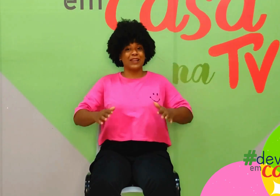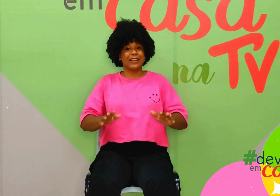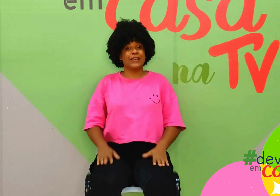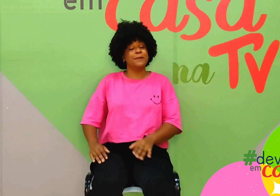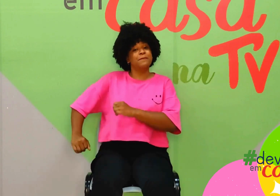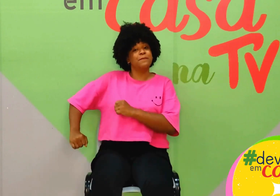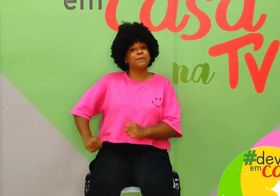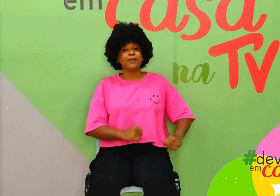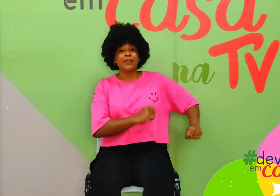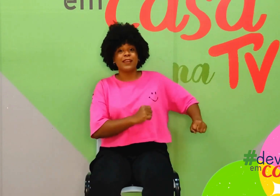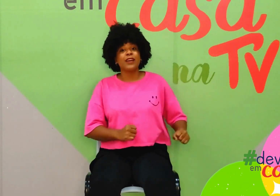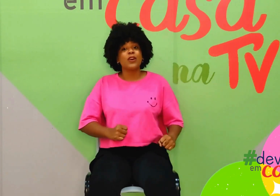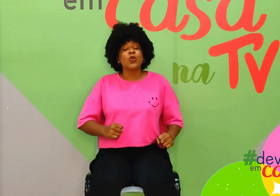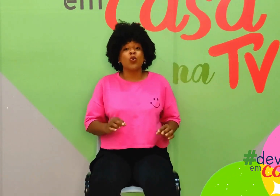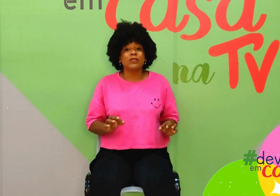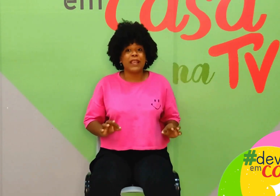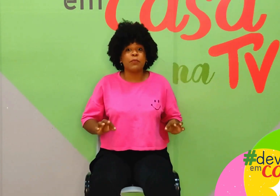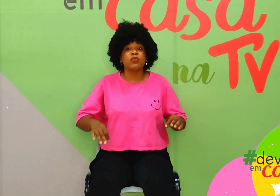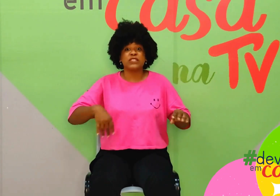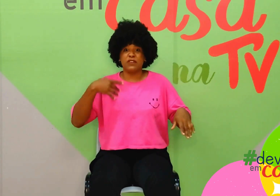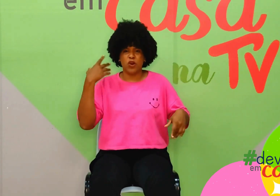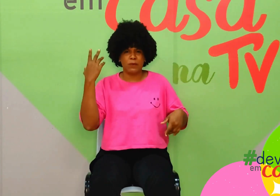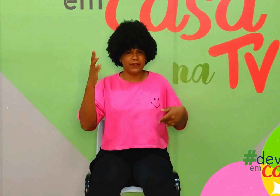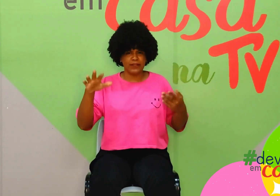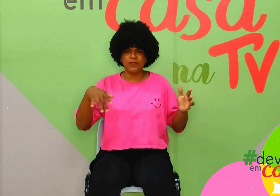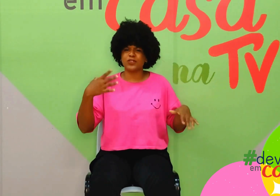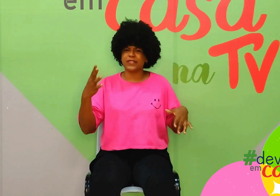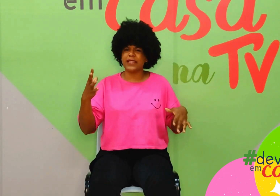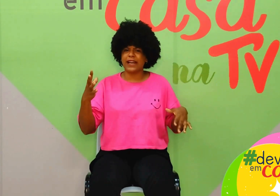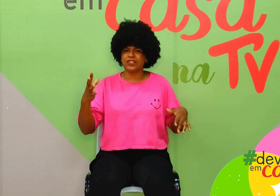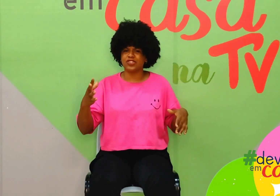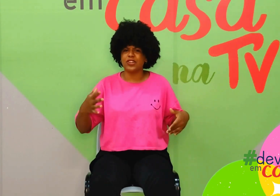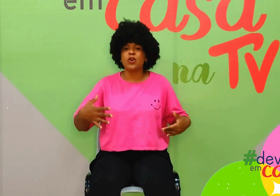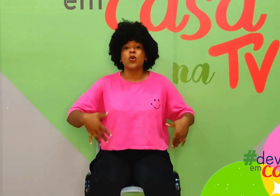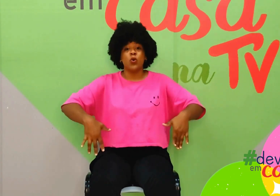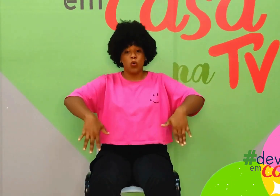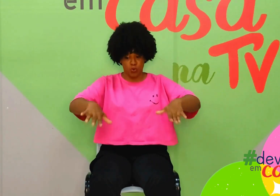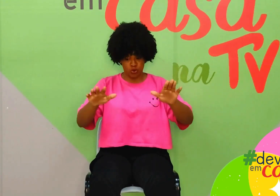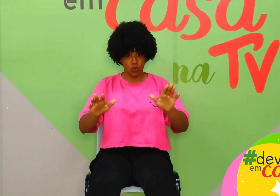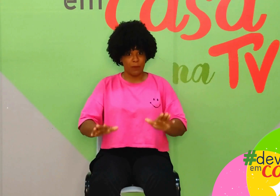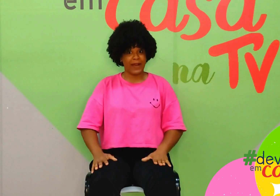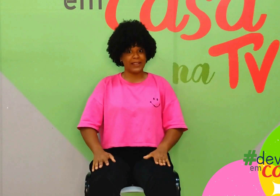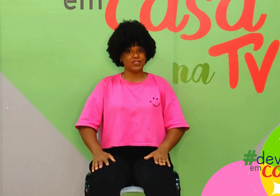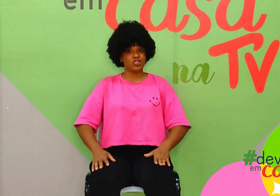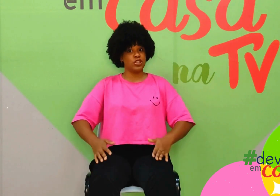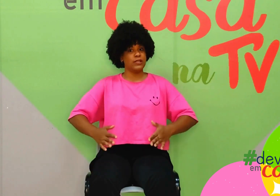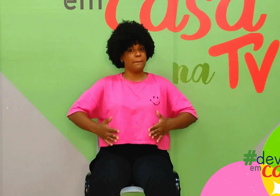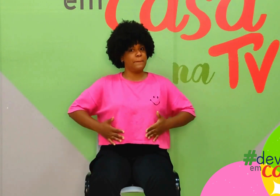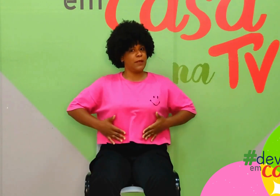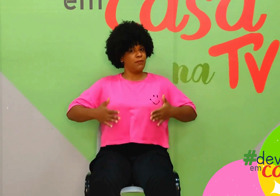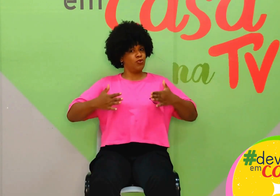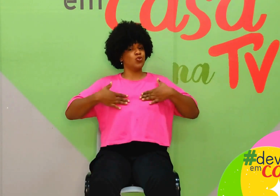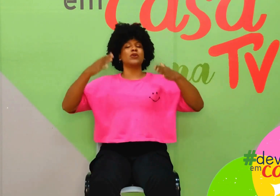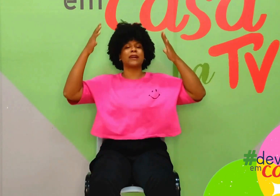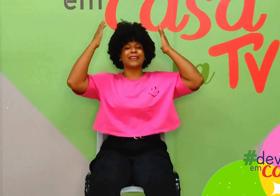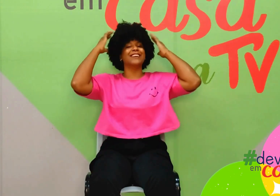caqui. Com o tempo, você vai aumentando a velocidade. O tomate é primo do caqui.